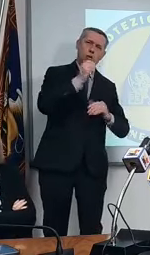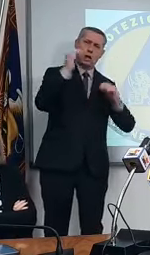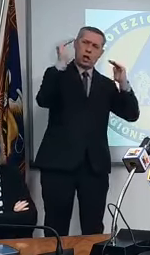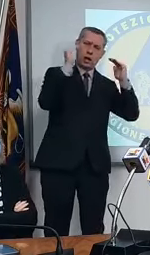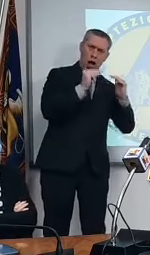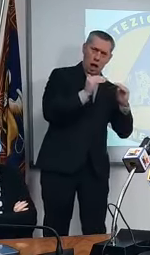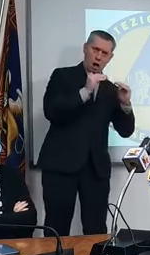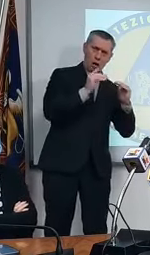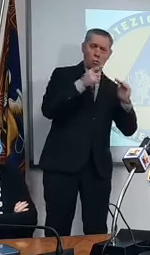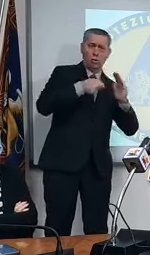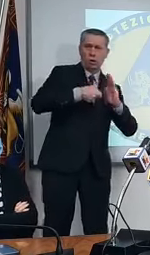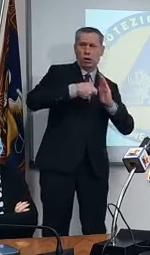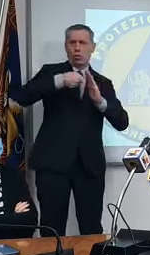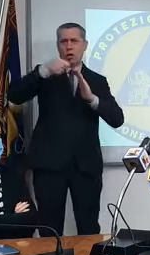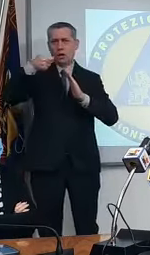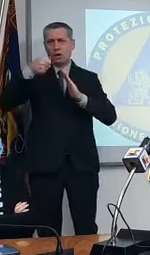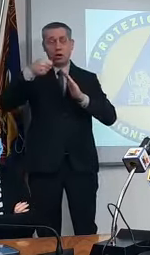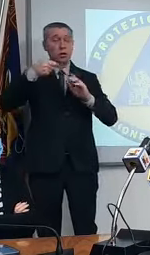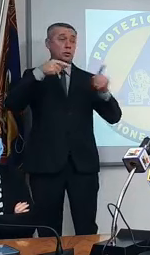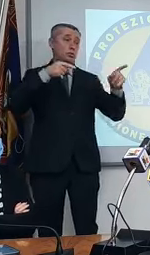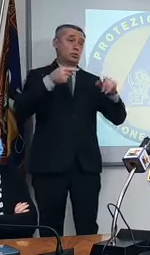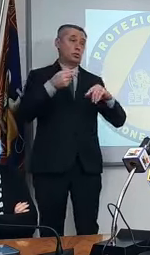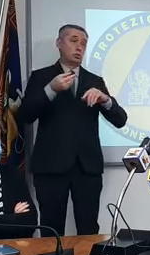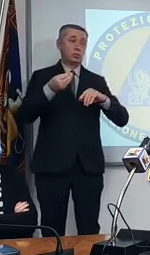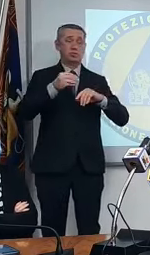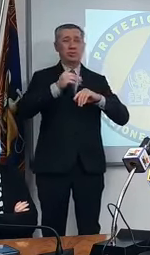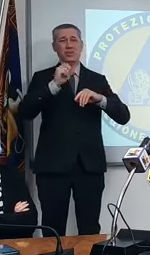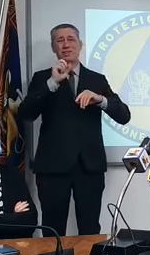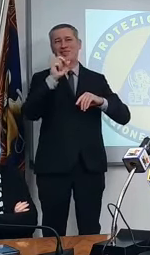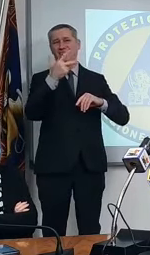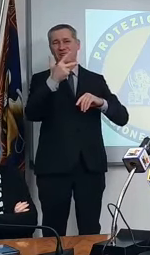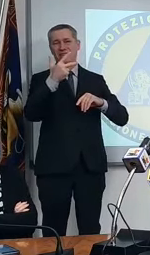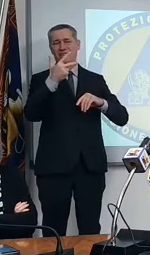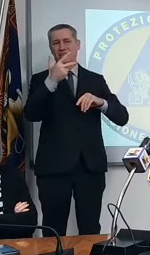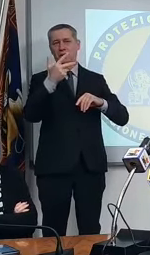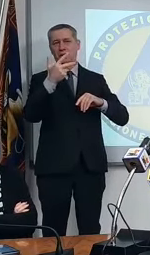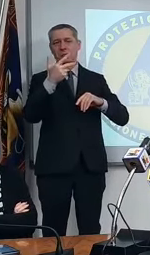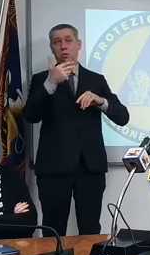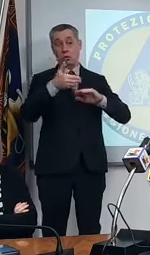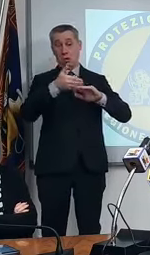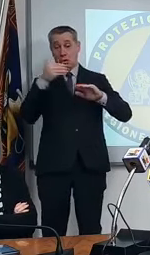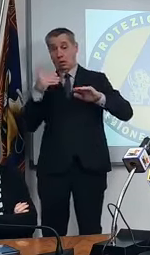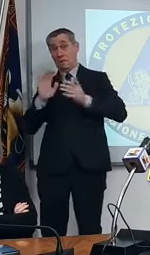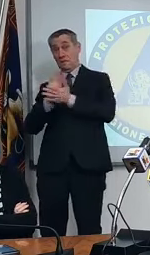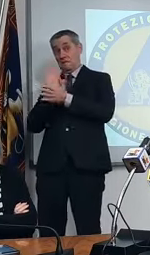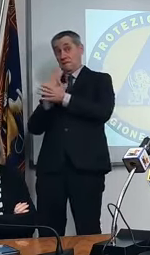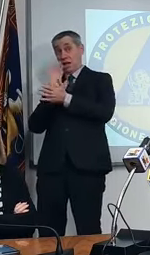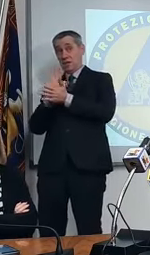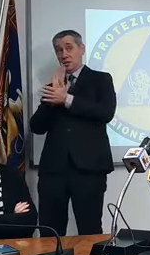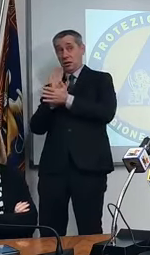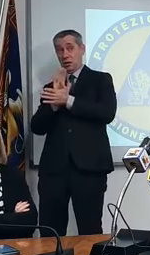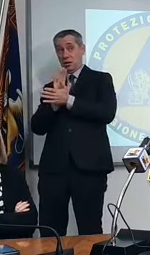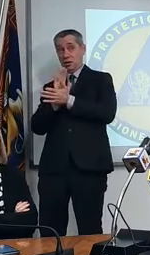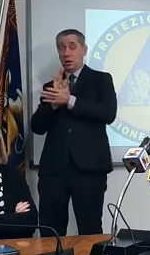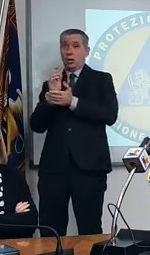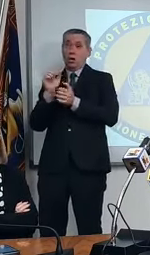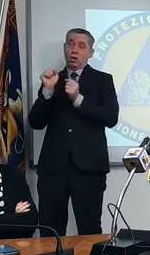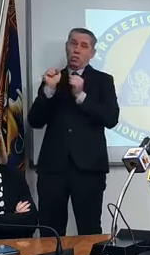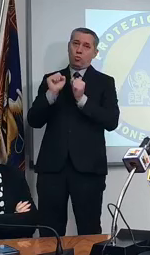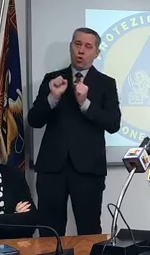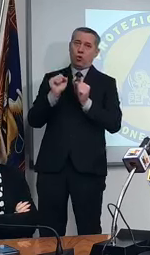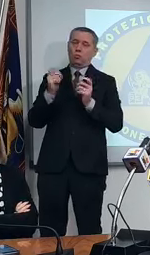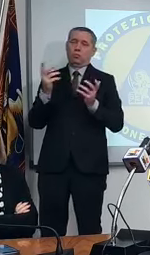non guardiamo questo più 13 di oggi, che dopo due giorni di festa possono essere dati caricati, ovviamente è